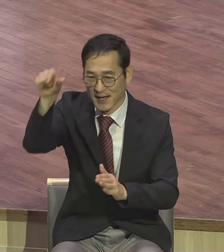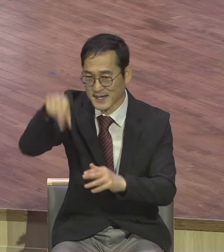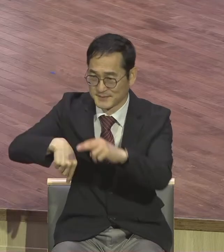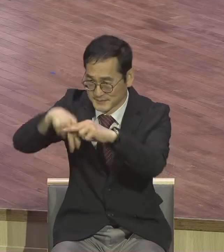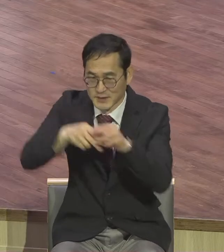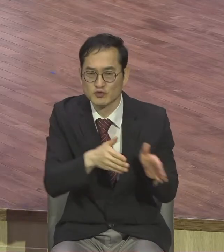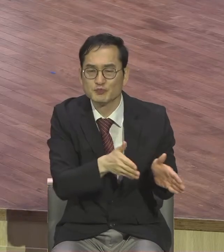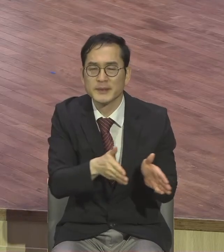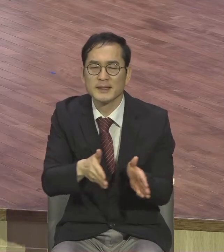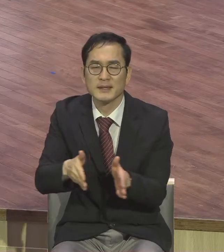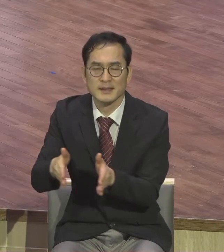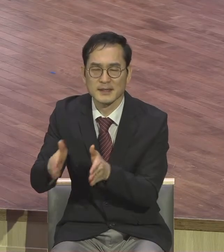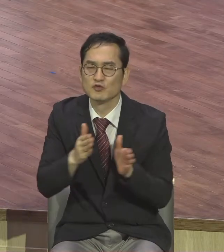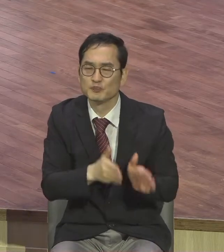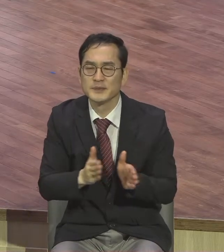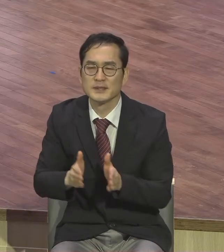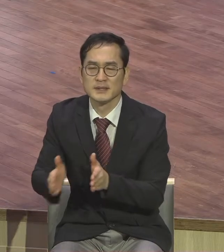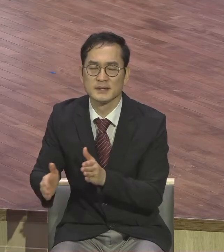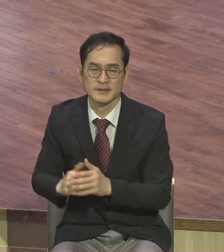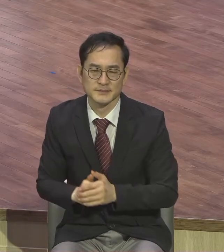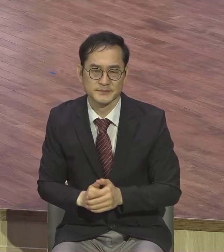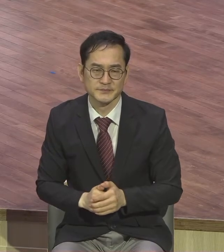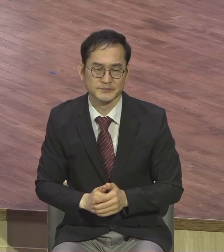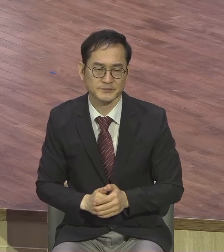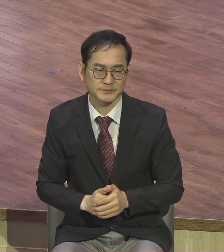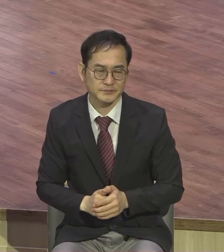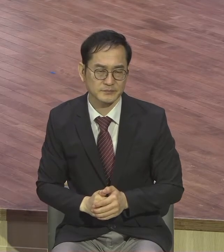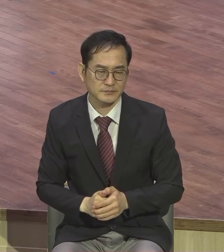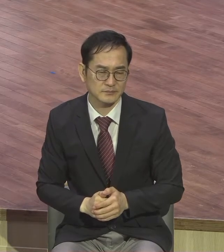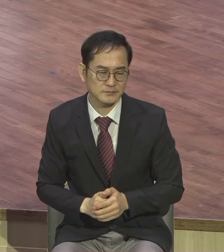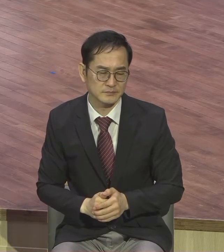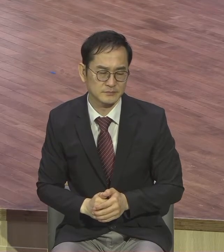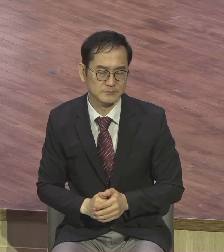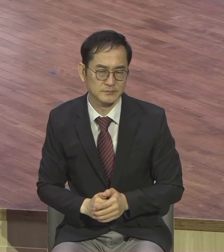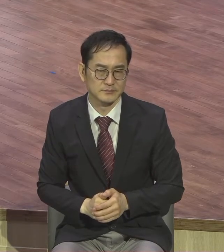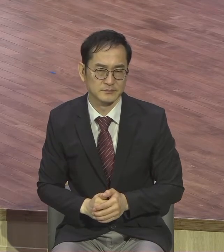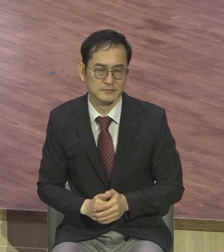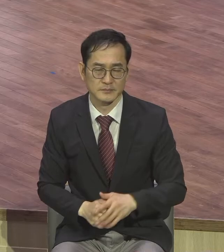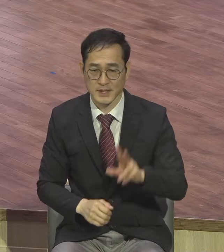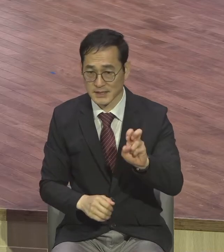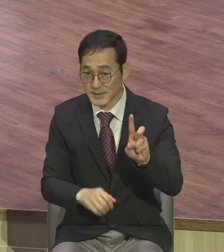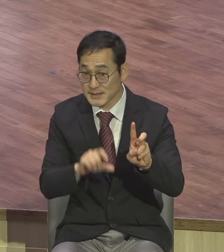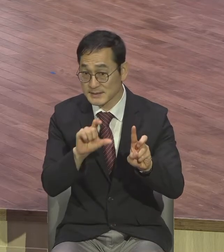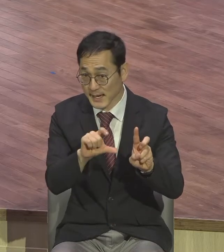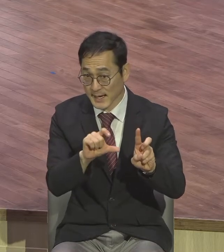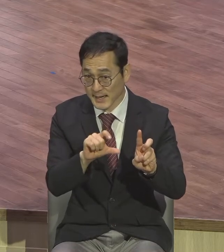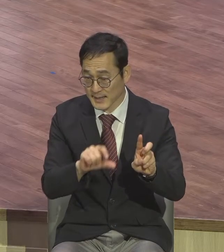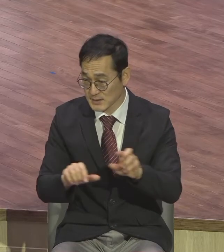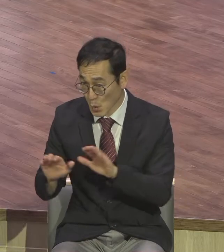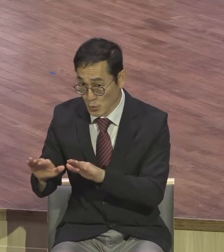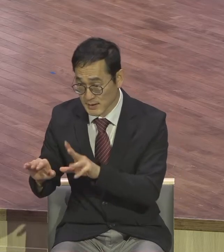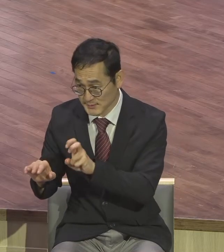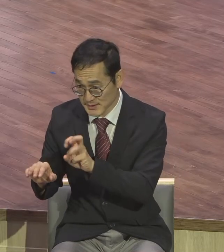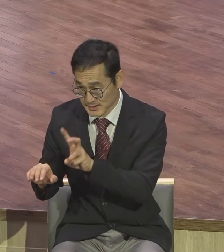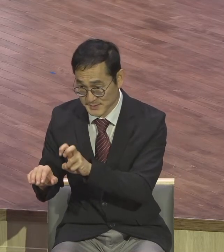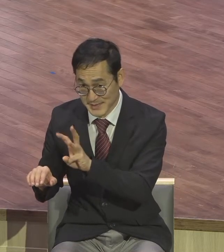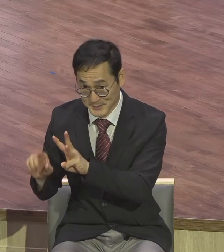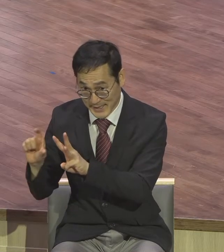기록이 되어 있어요. 특별히 마태복음 21장에서 보면 오늘 본문까지 예수님의 사역에